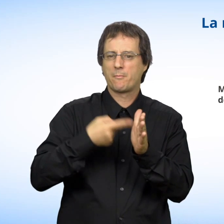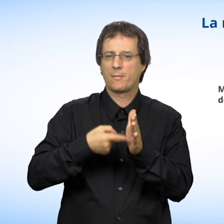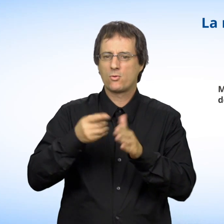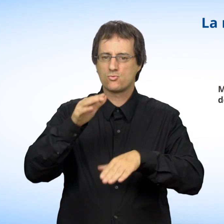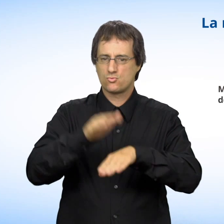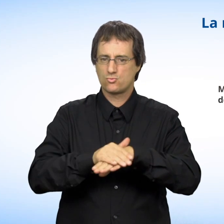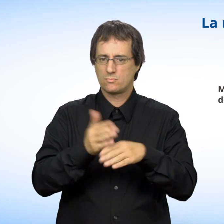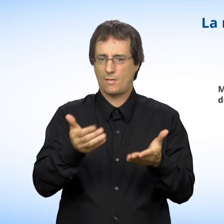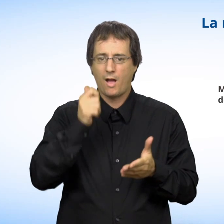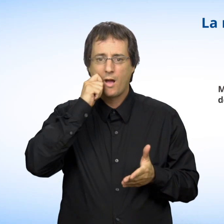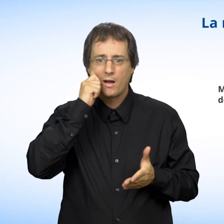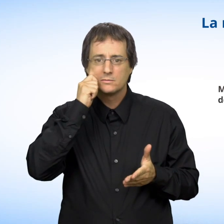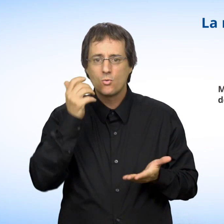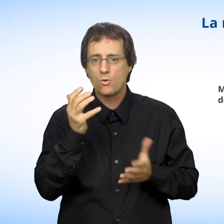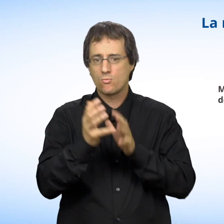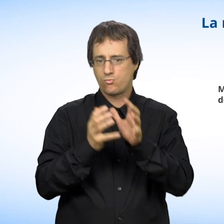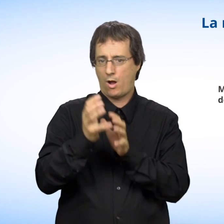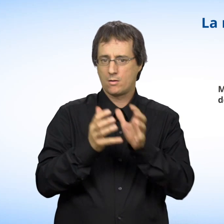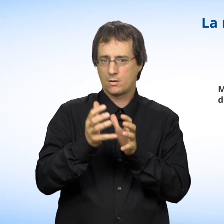du fait de votre race ou de votre couleur.